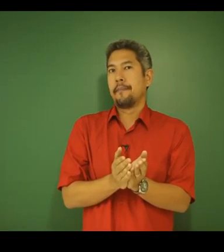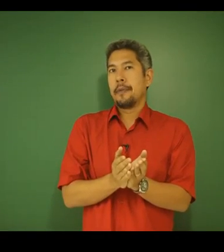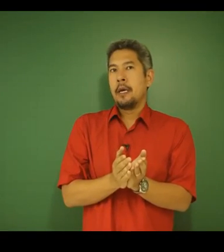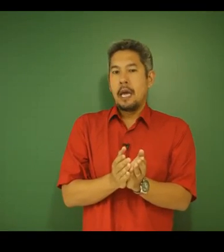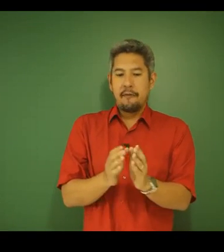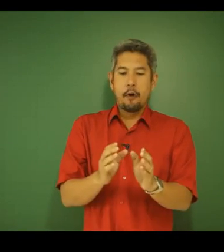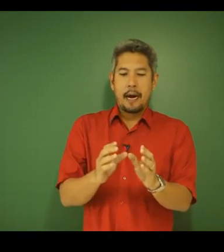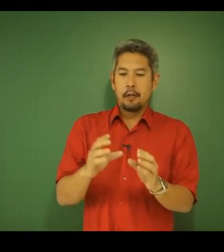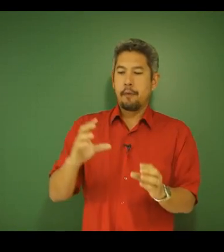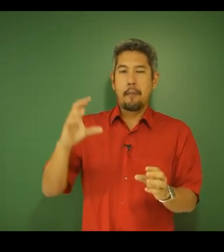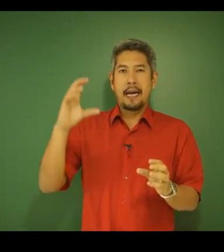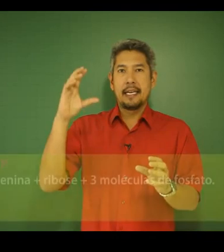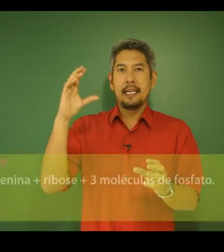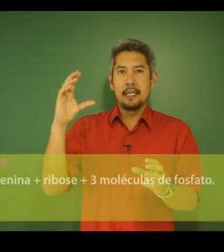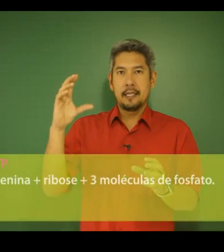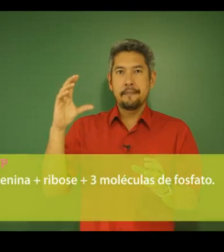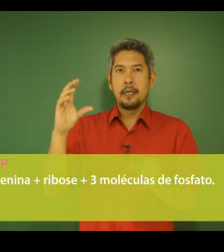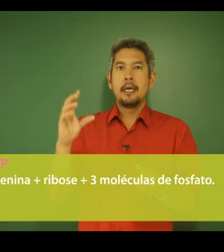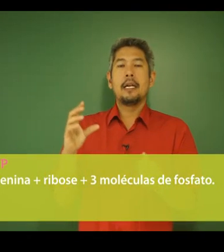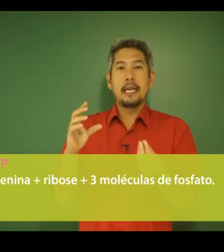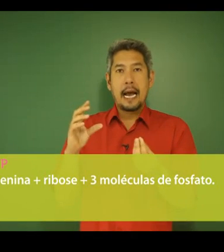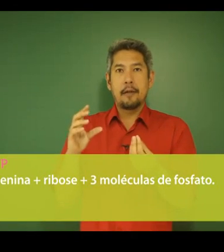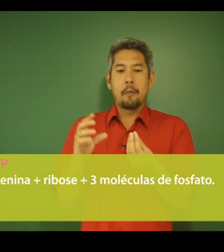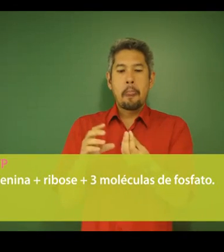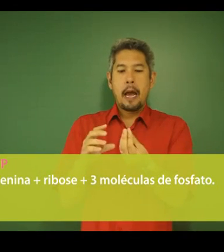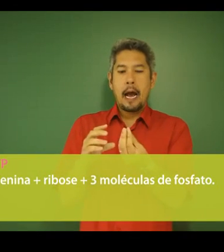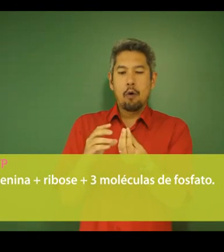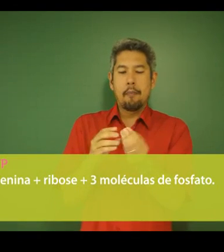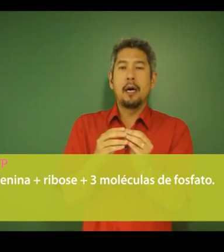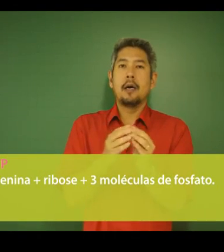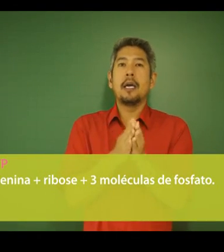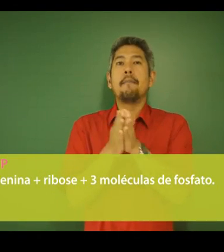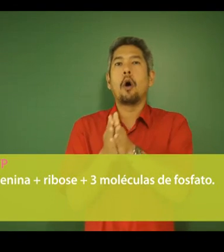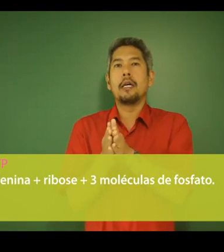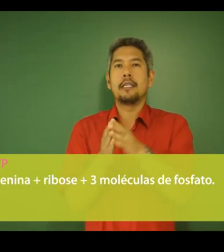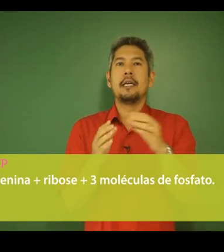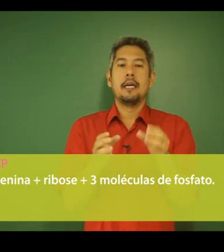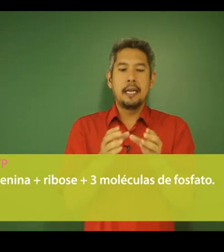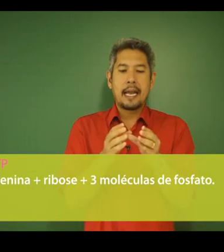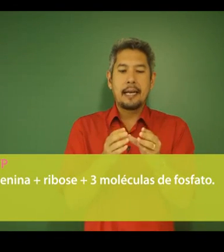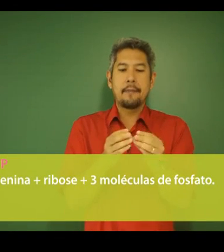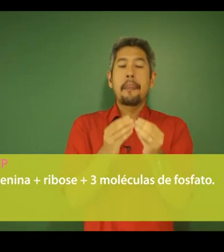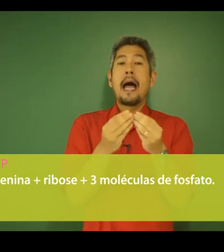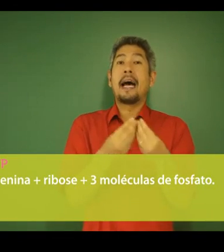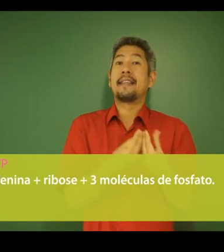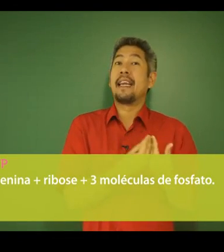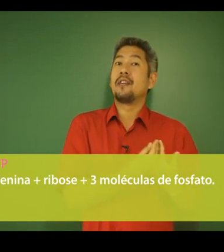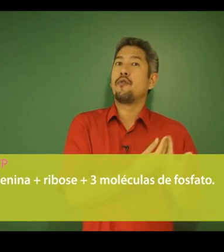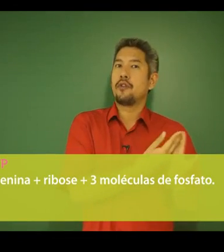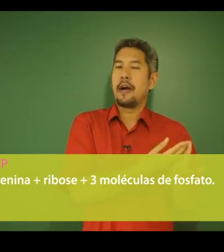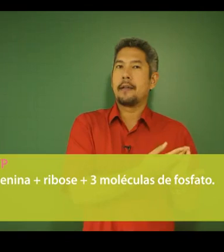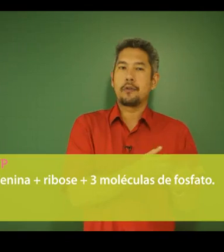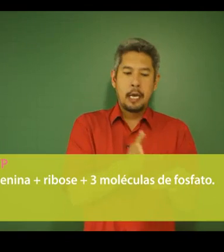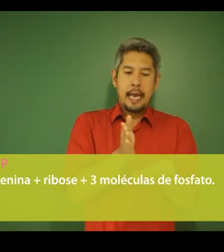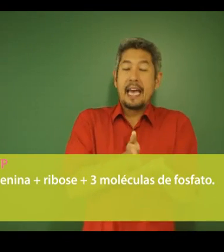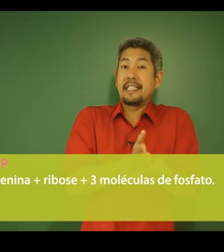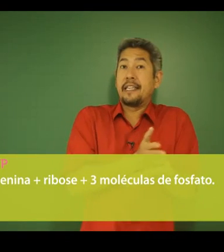É formado por uma adenina ligada a uma ribose ligada a três fosfatos. Essas